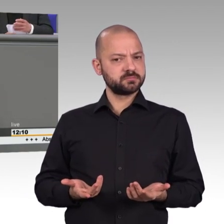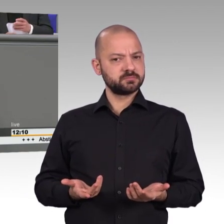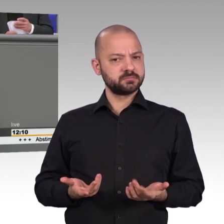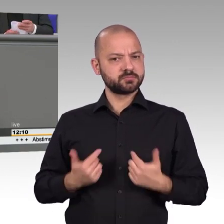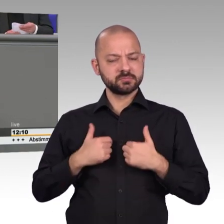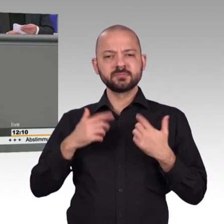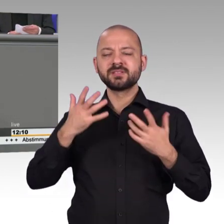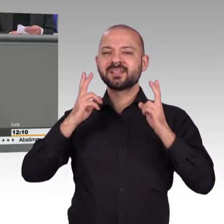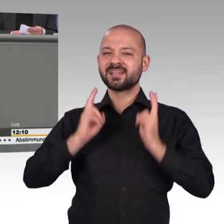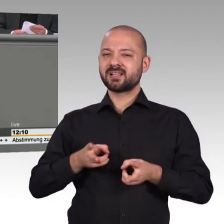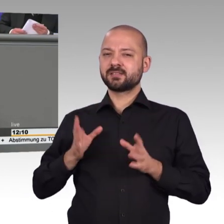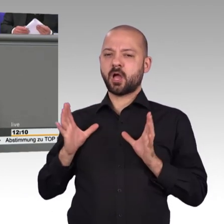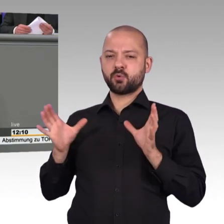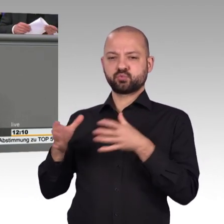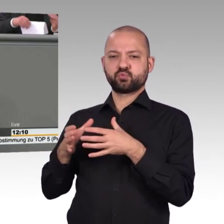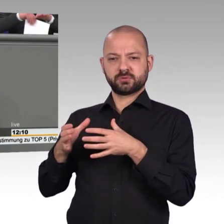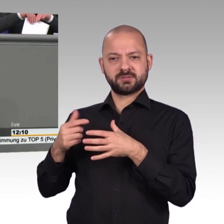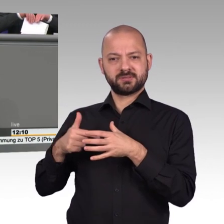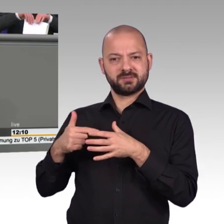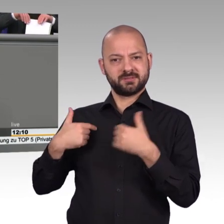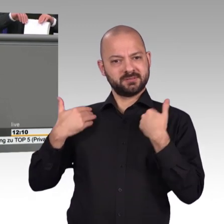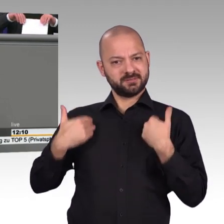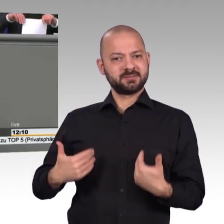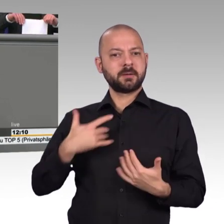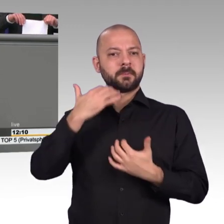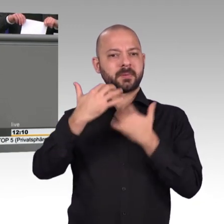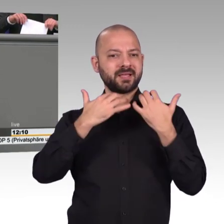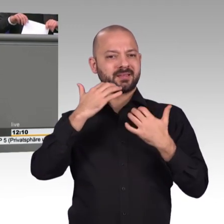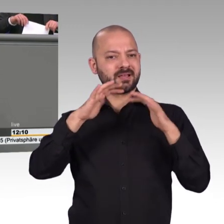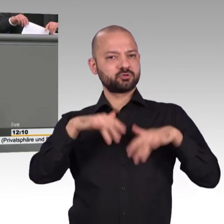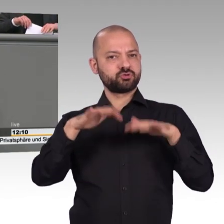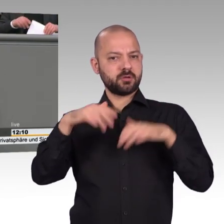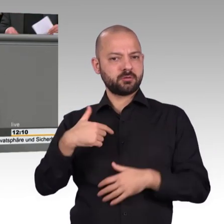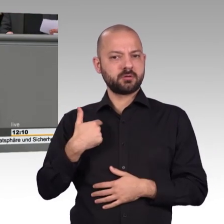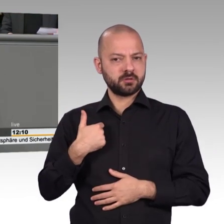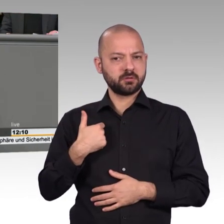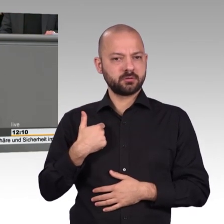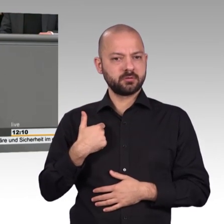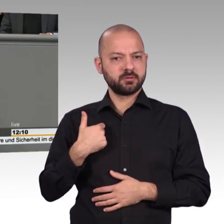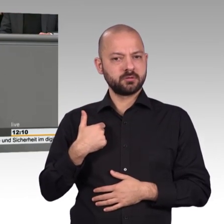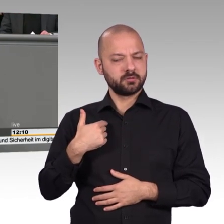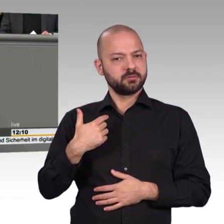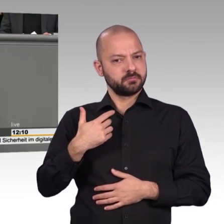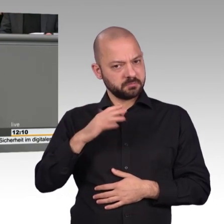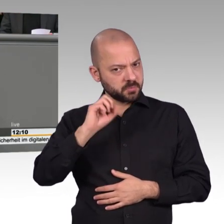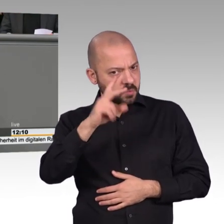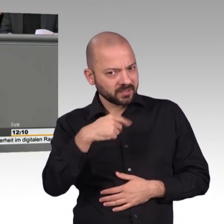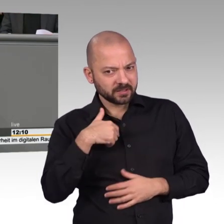Aber wir müssen auch vergegenwärtigen, dass das Internet ganz neue Möglichkeiten eröffnet für